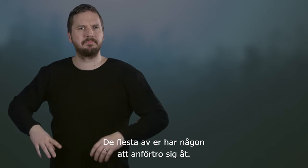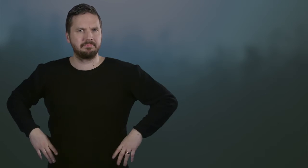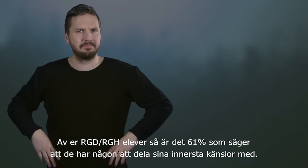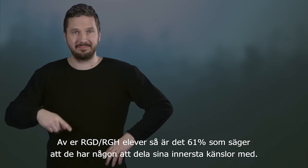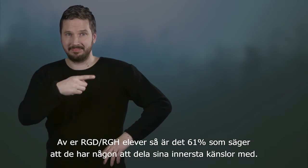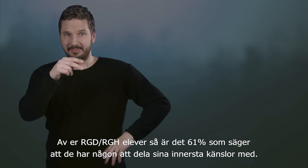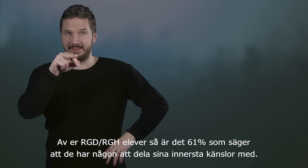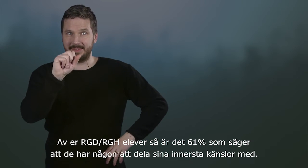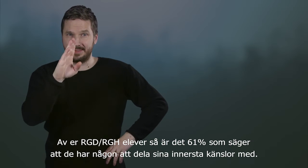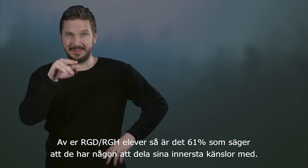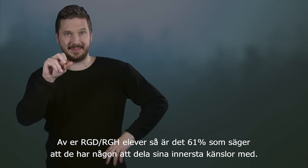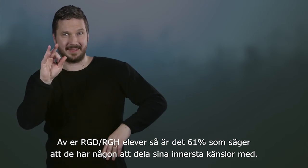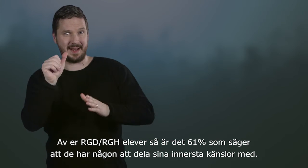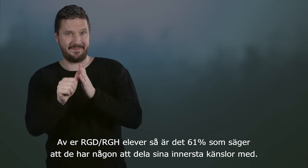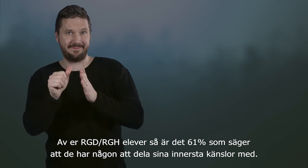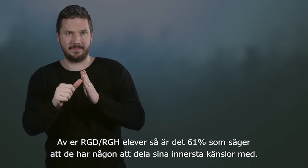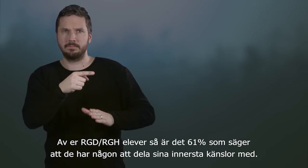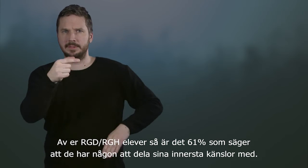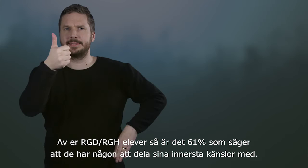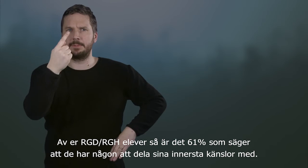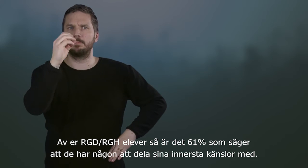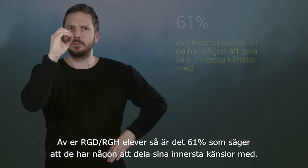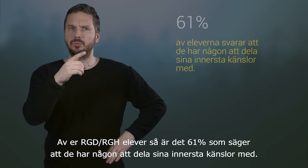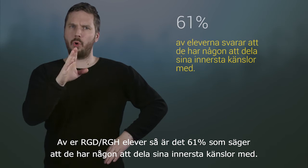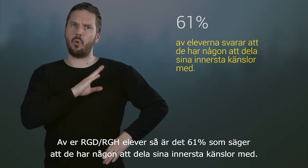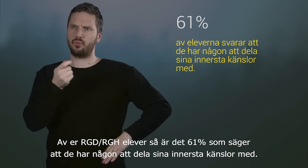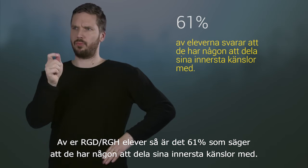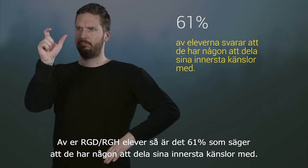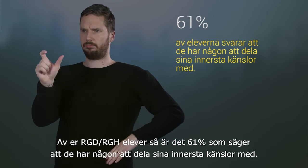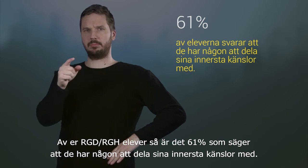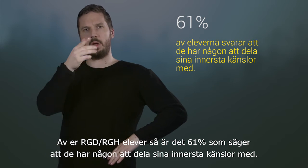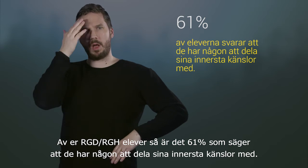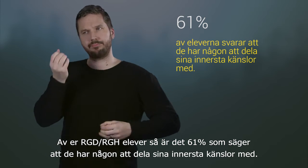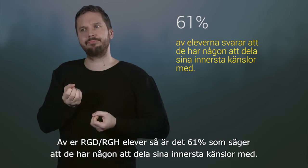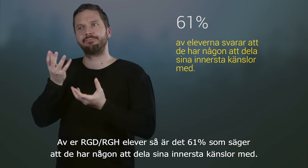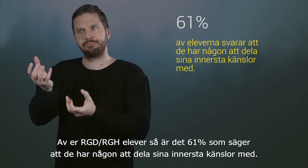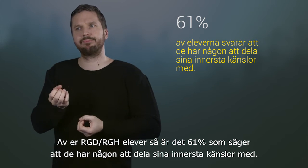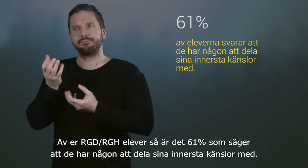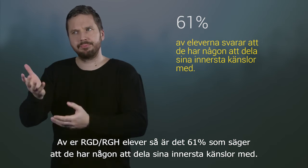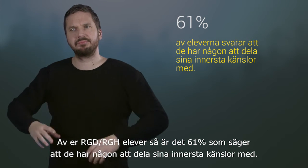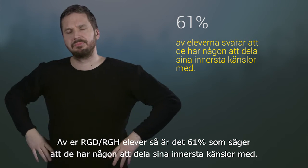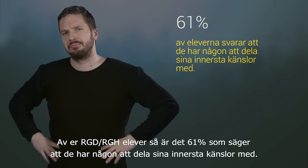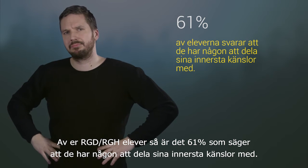Av er RGD-RGH-elever så är det 61 procent som säger att de har någon att dela sina innersta känslor med.